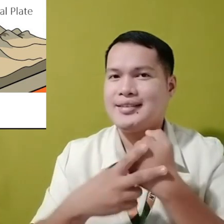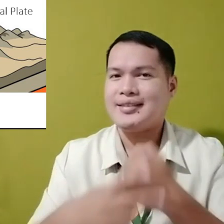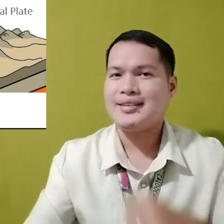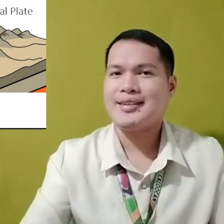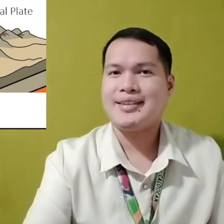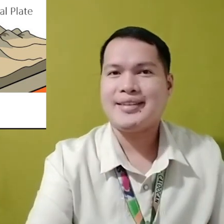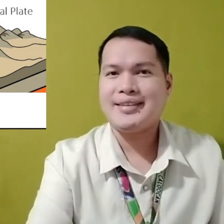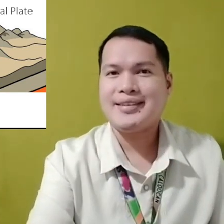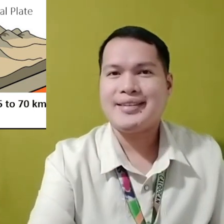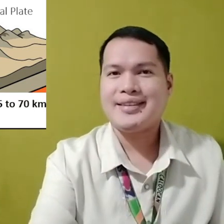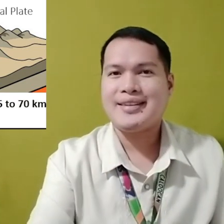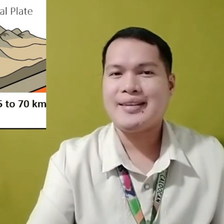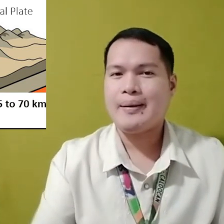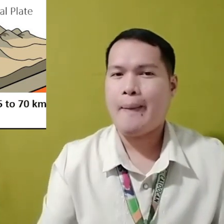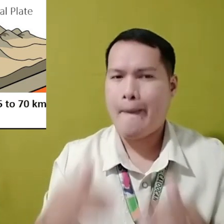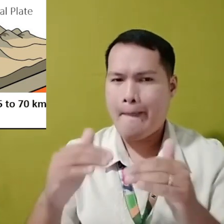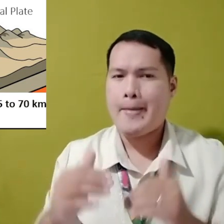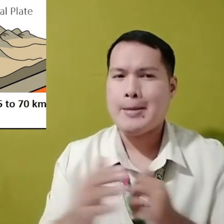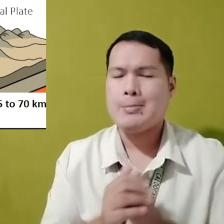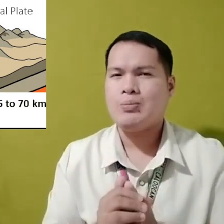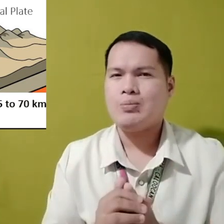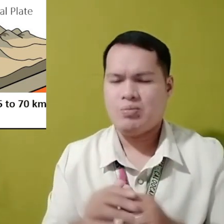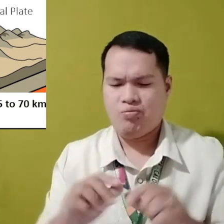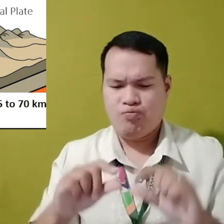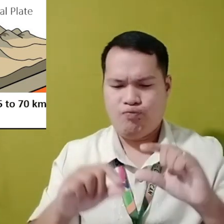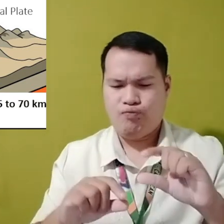Tandaan niyo Pagdating sa kapal